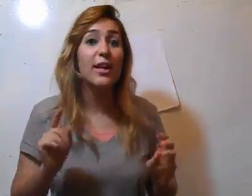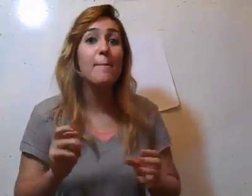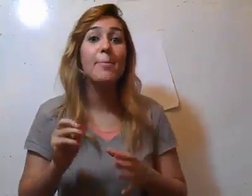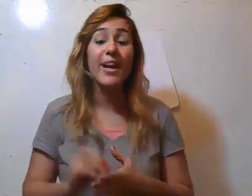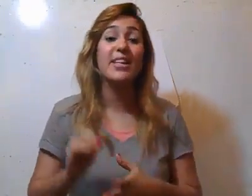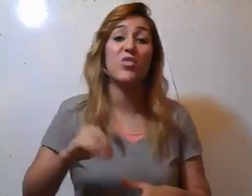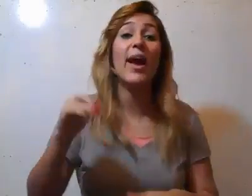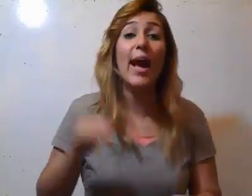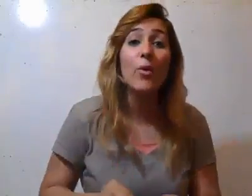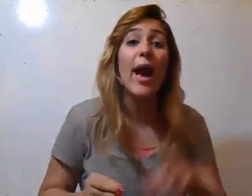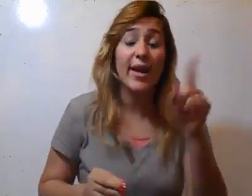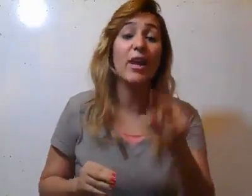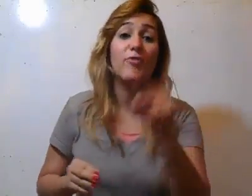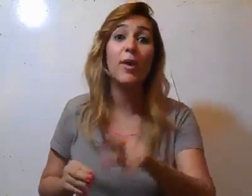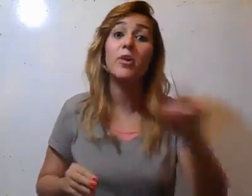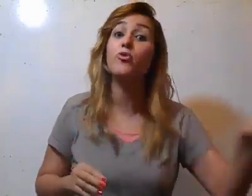لما بيركز في حاجة قوي احيانا فعلا بيفوق